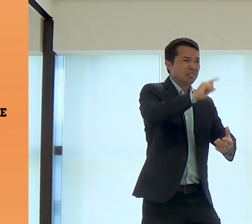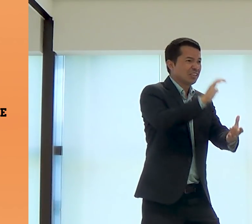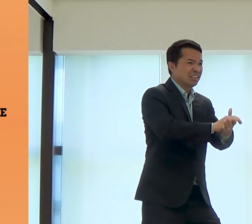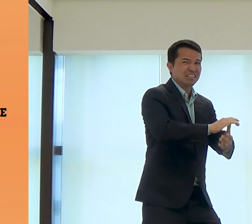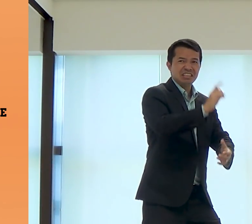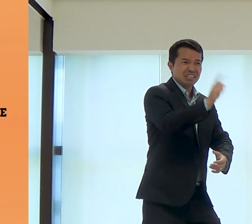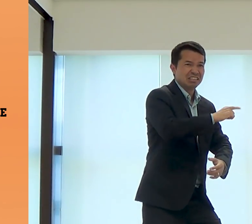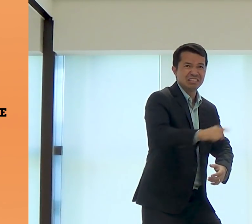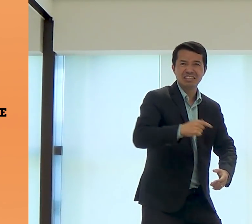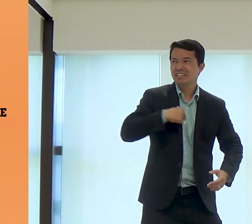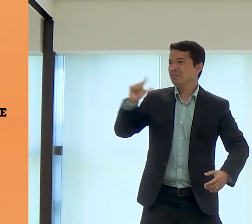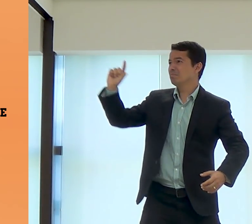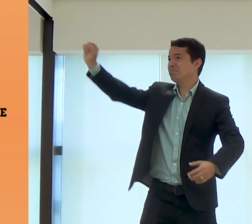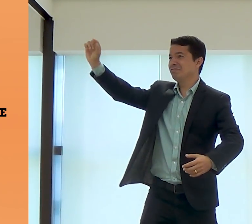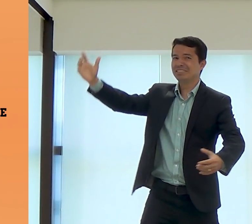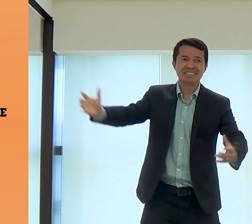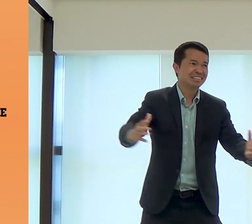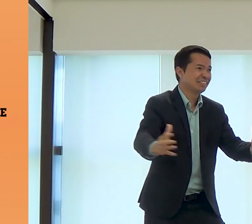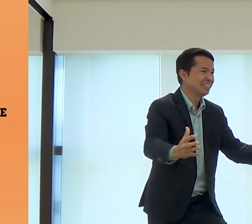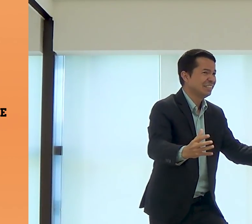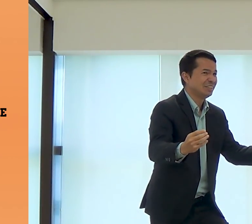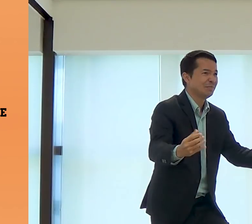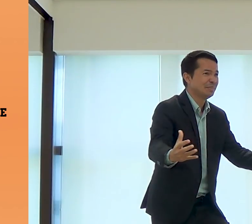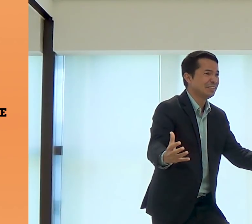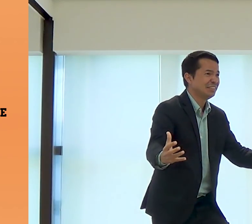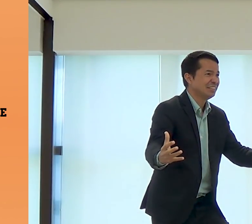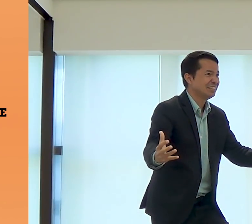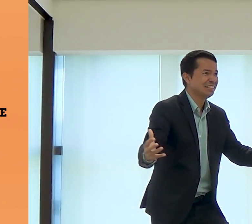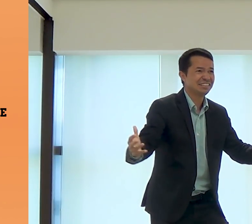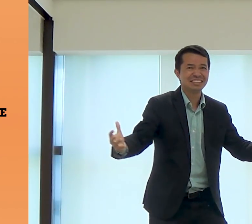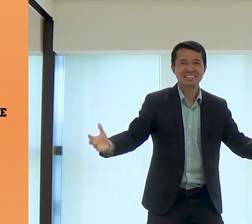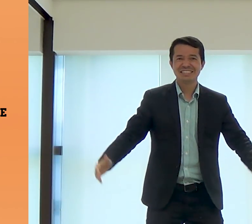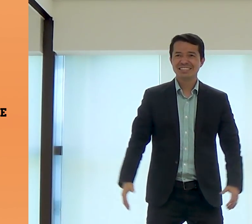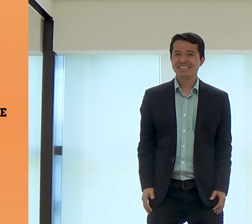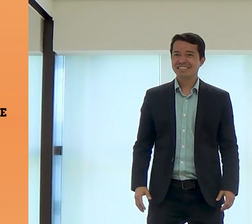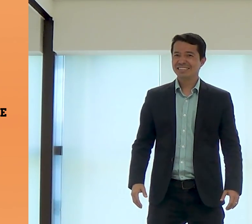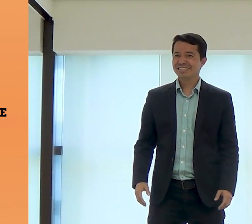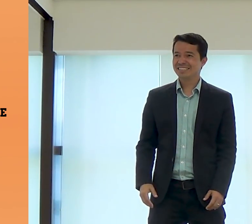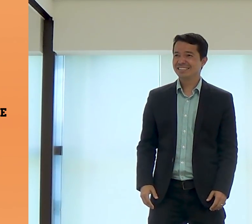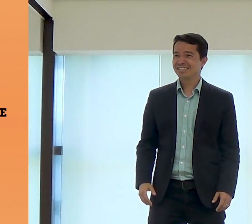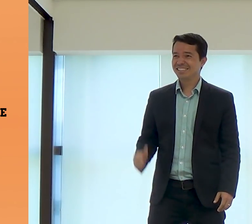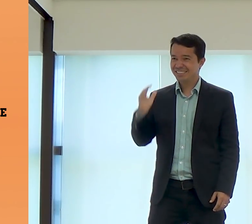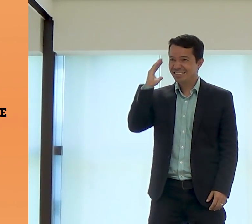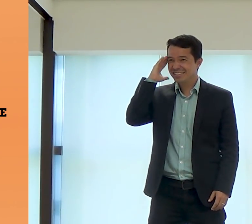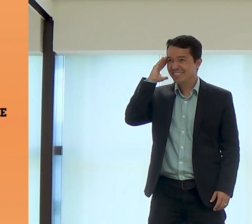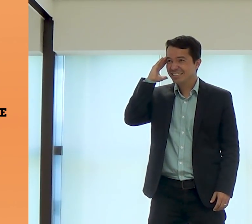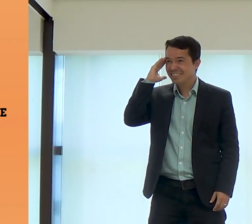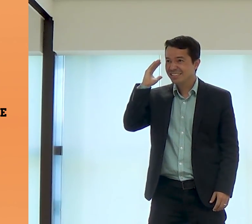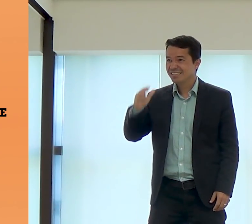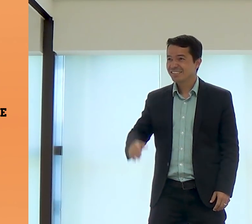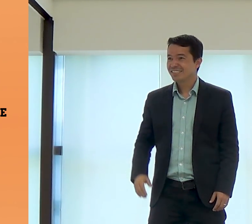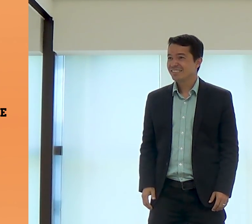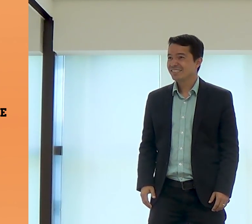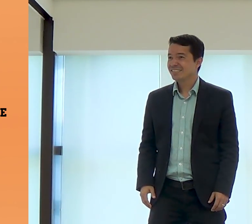Vou anular esse casamento, vou acabar com tudo, vou fugir. Foi isso que José pensou, entendeu?